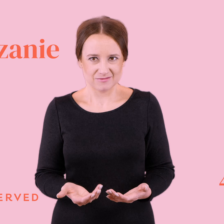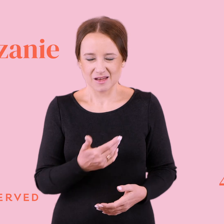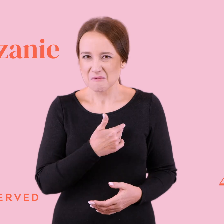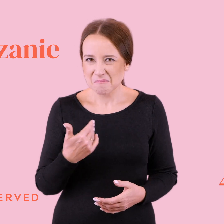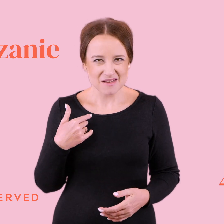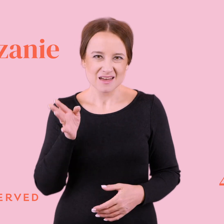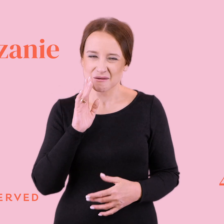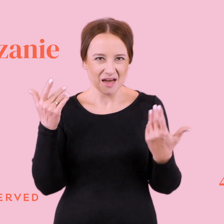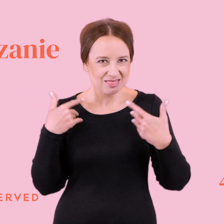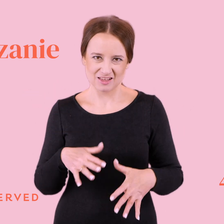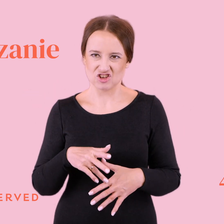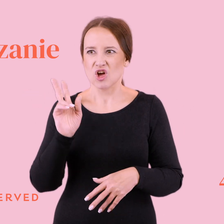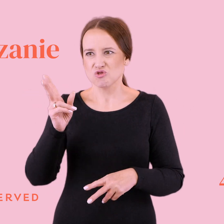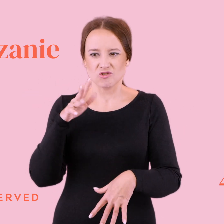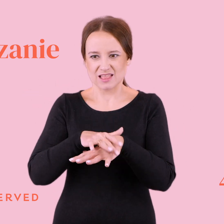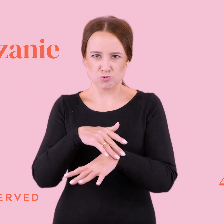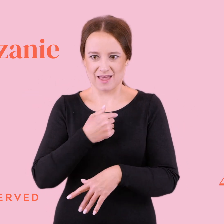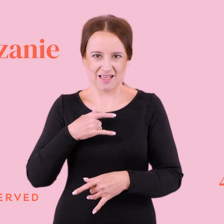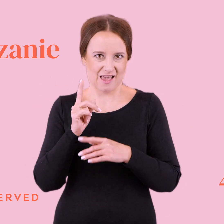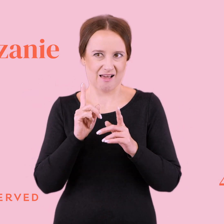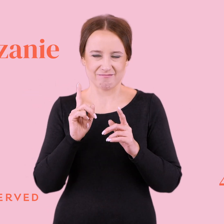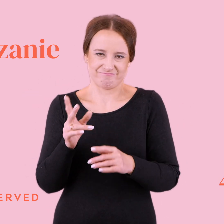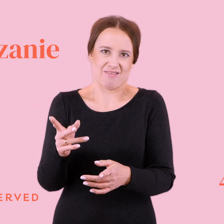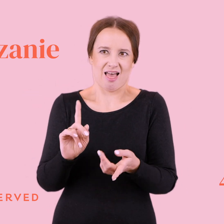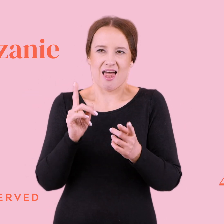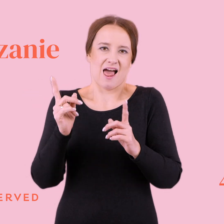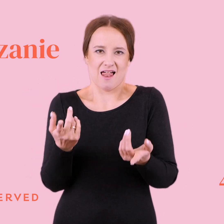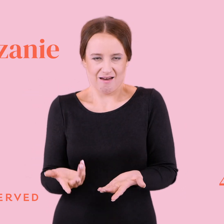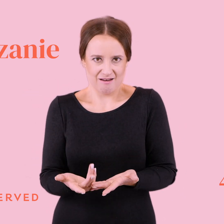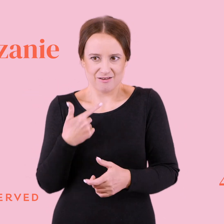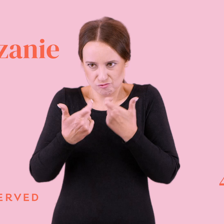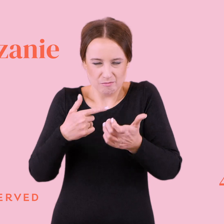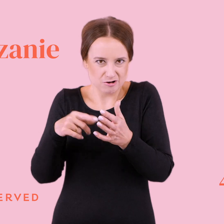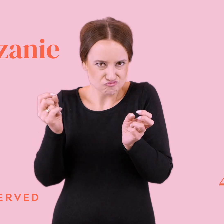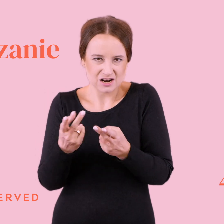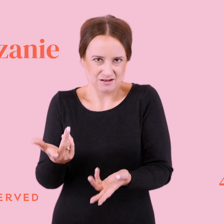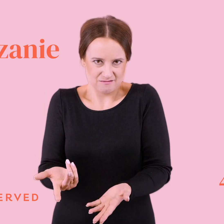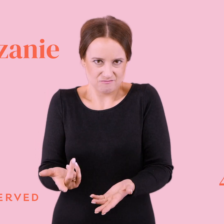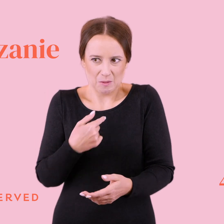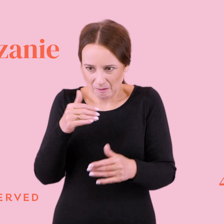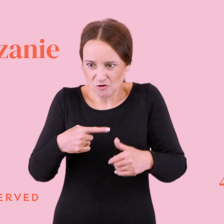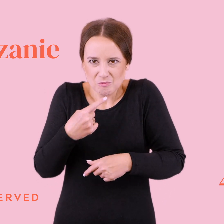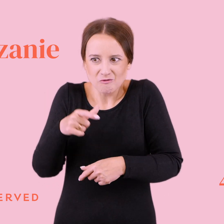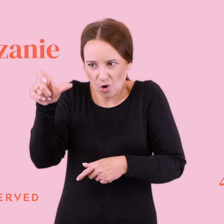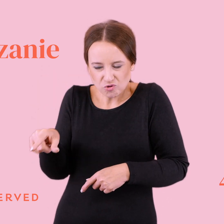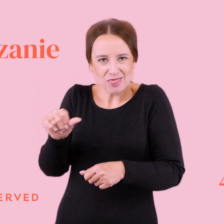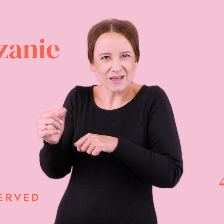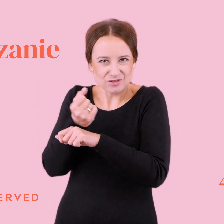żeby nas ktoś tak traktował jak marionetkę i... no i stosował na nas takie zagrywki, bo byśmy wtedy powiedzieli, że to jest po prostu osoba toksyna, no. Jakieś takie